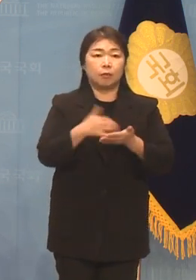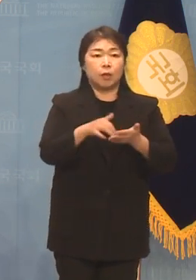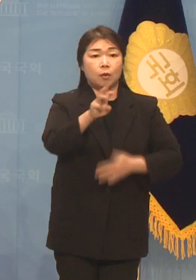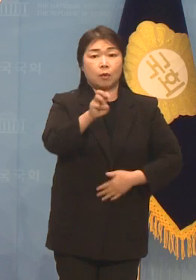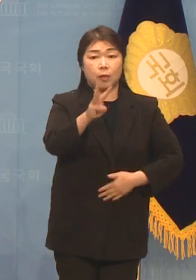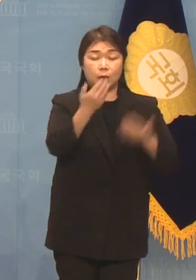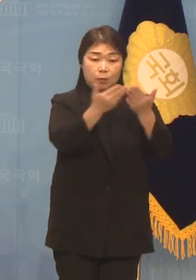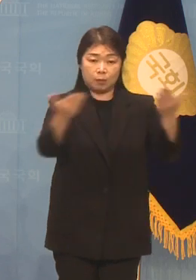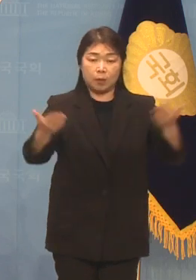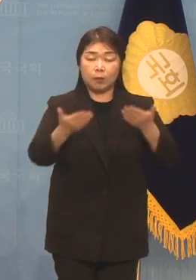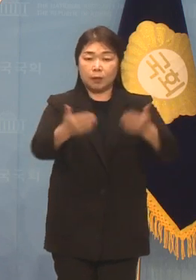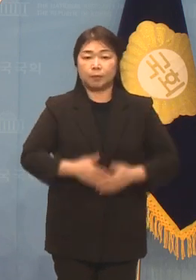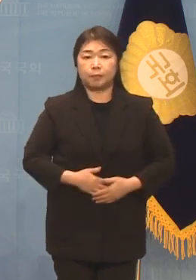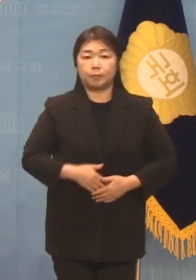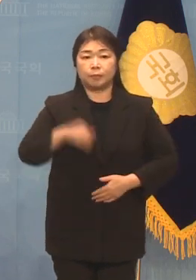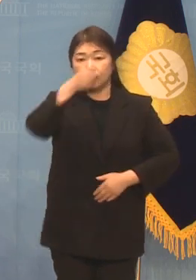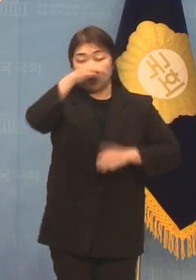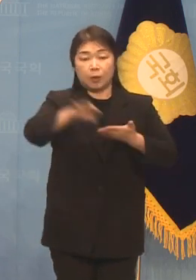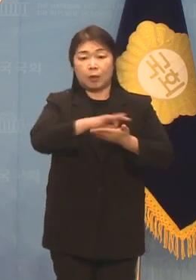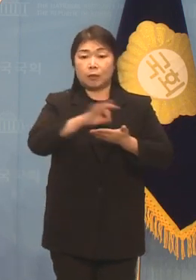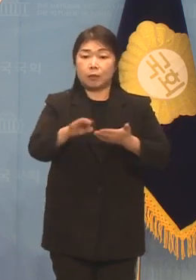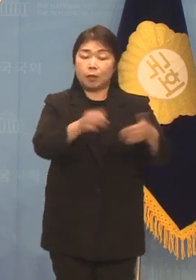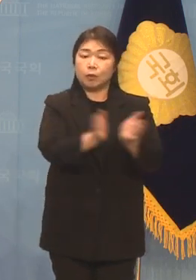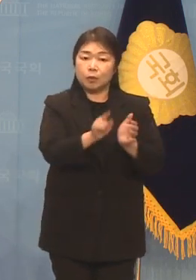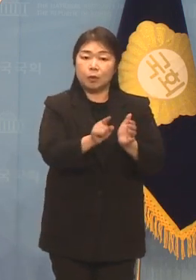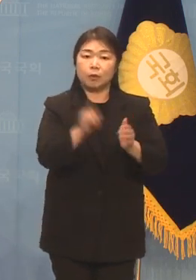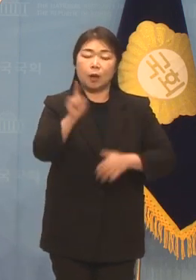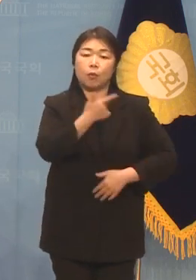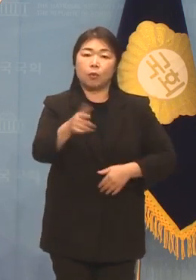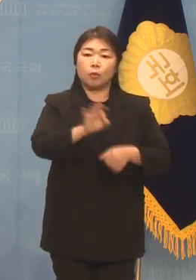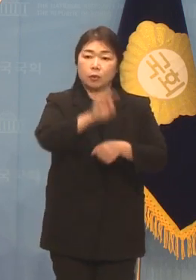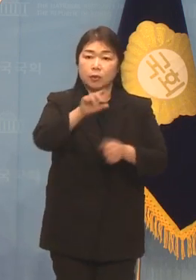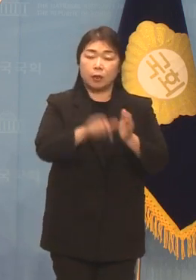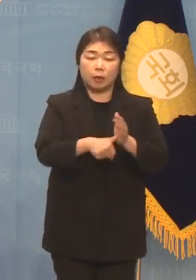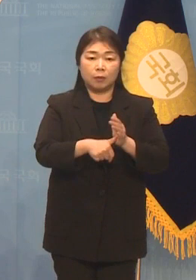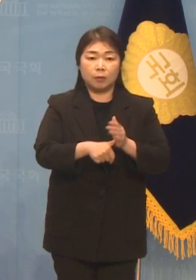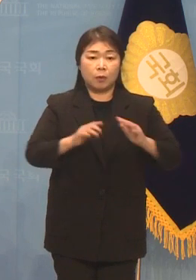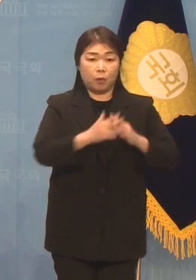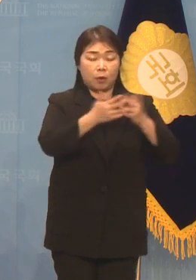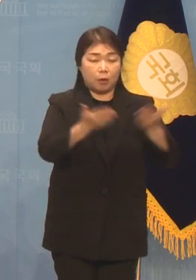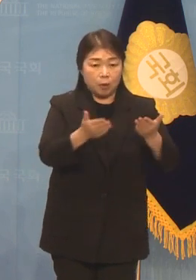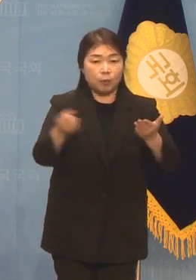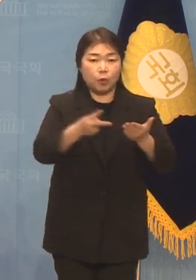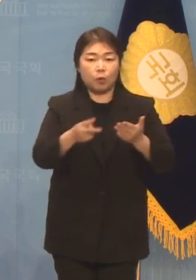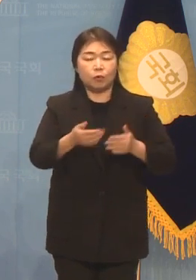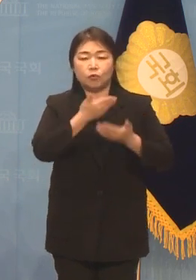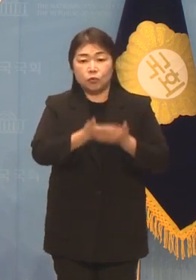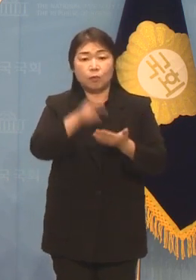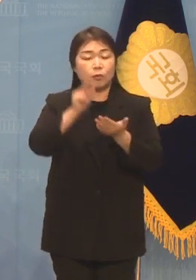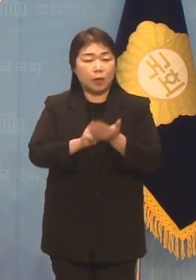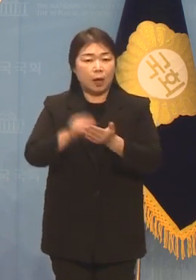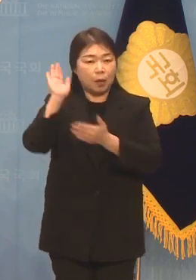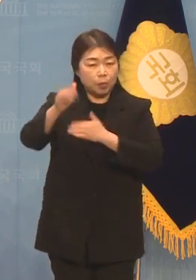예산정책처는 내일 오전 10시 의정관 417호에서 2024년 건설업 주요 이슈 및 전망